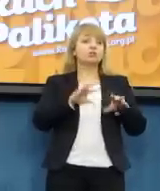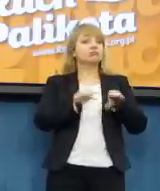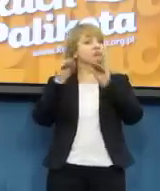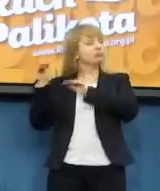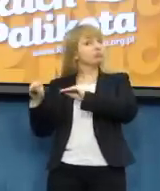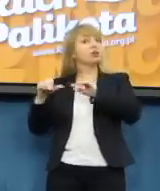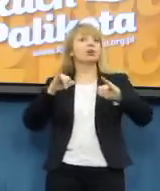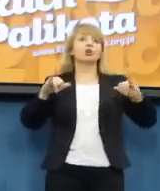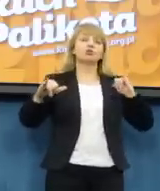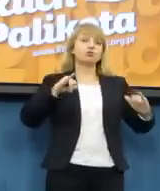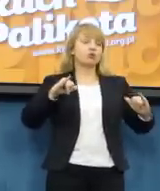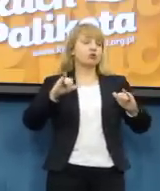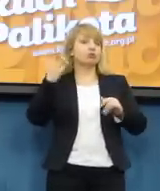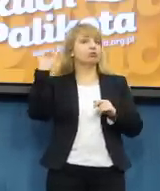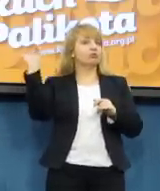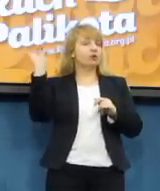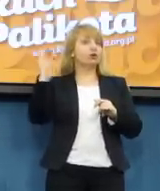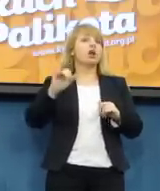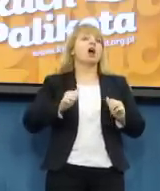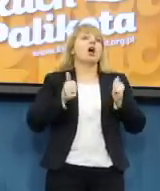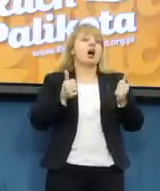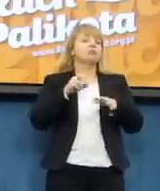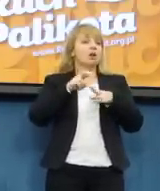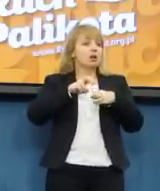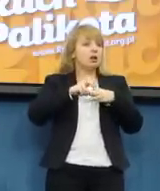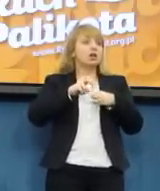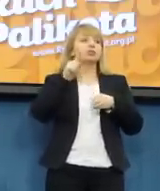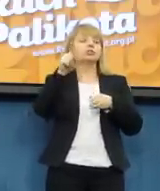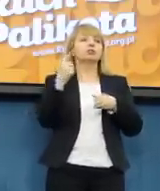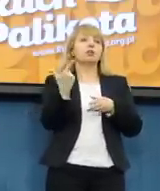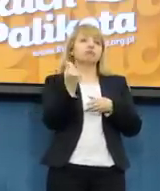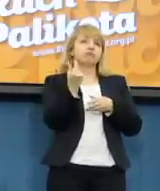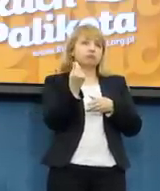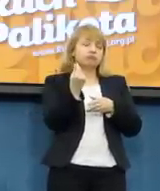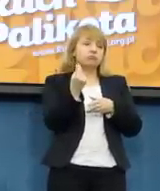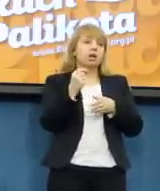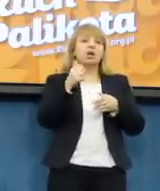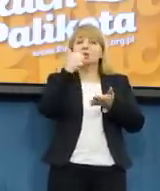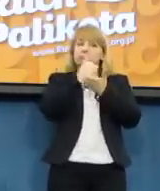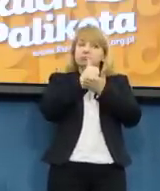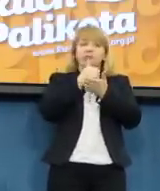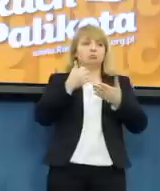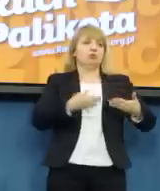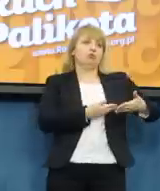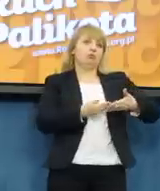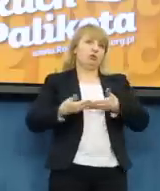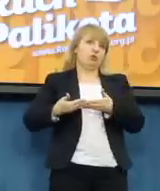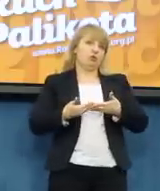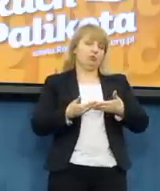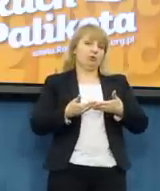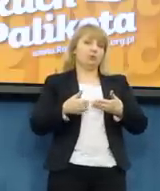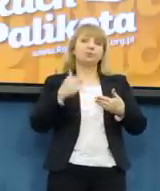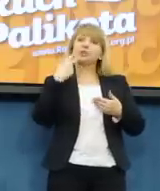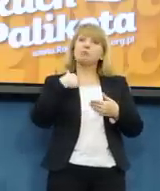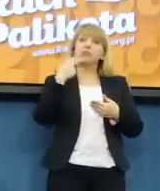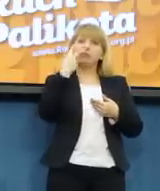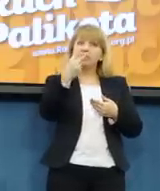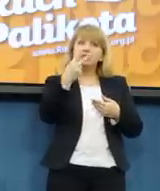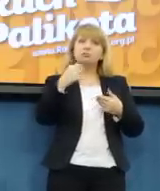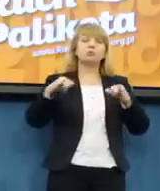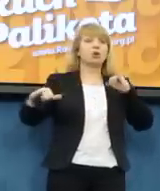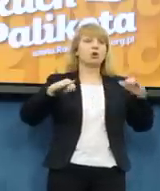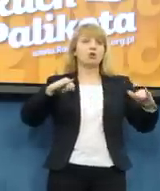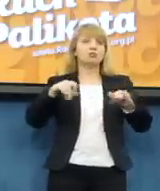niepłownych par. Wtedy, kiedy rząd ignoruje tę sprawę, już nie bacząc na kwestie demograficzne. Spotykamy się tutaj z